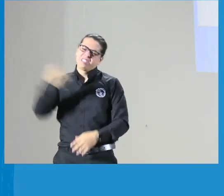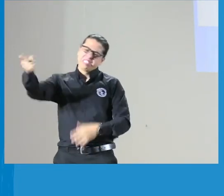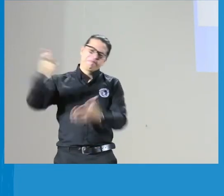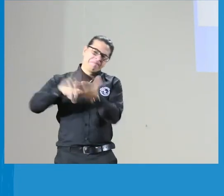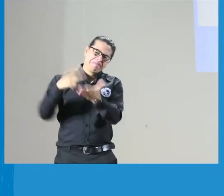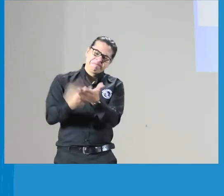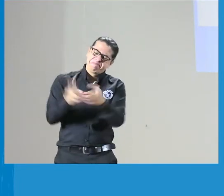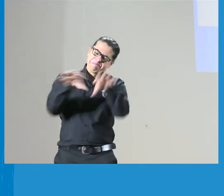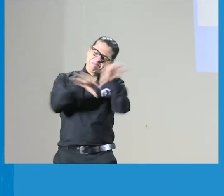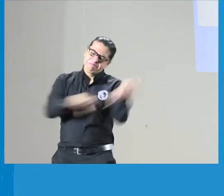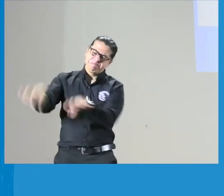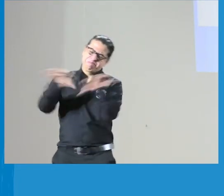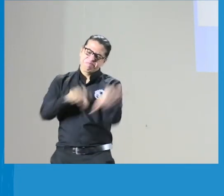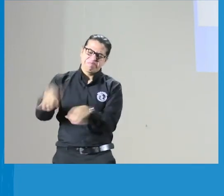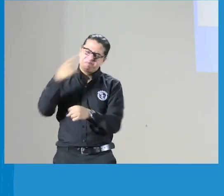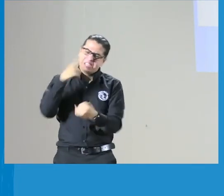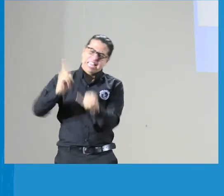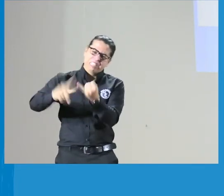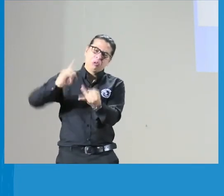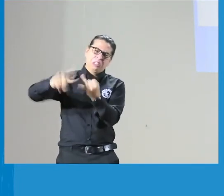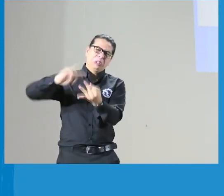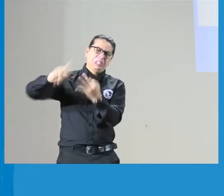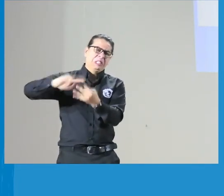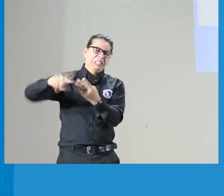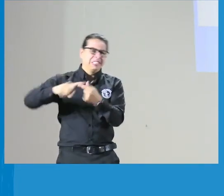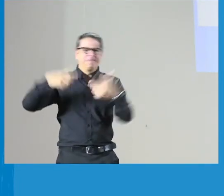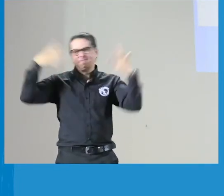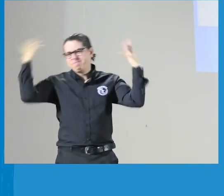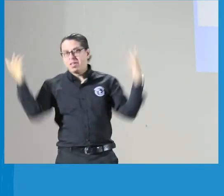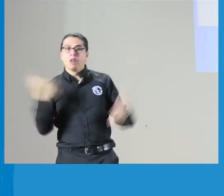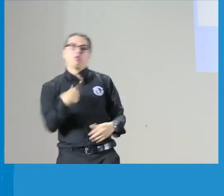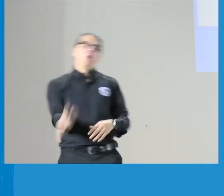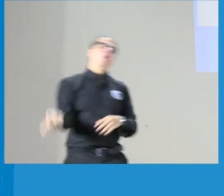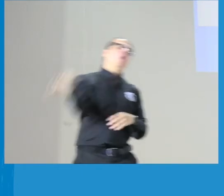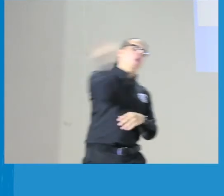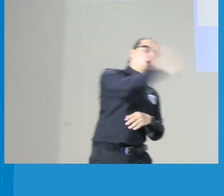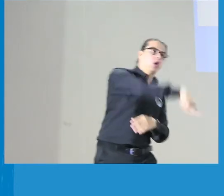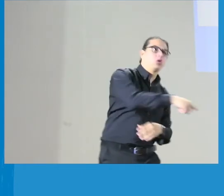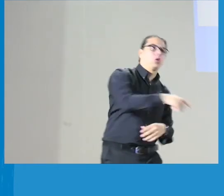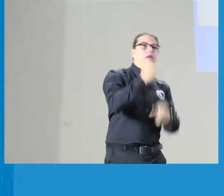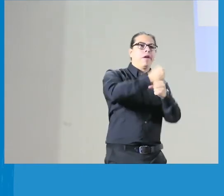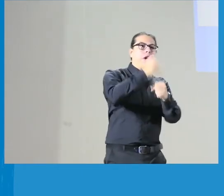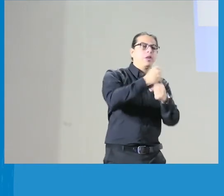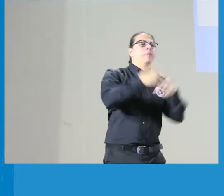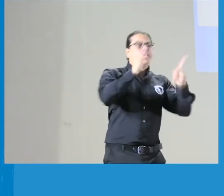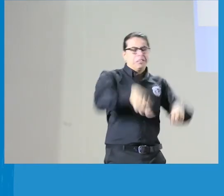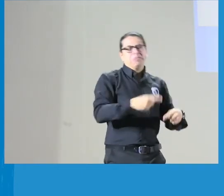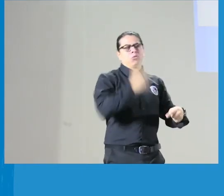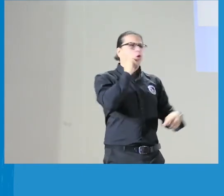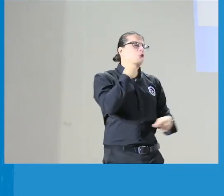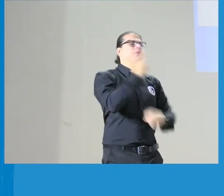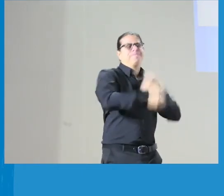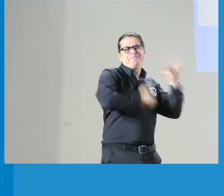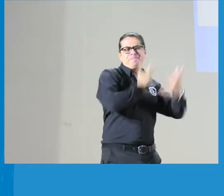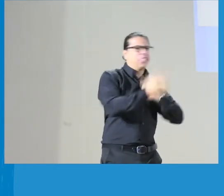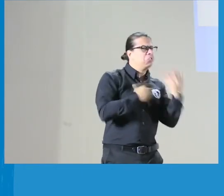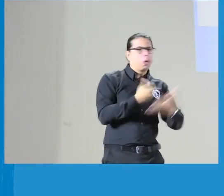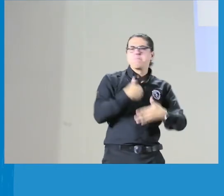intérpretes o empezaban a dar quejas de pronto en los contextos educativos en la universidad, que estaba sucediendo. También,